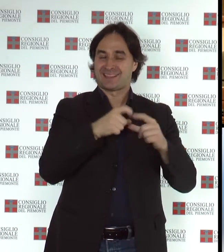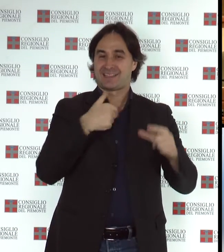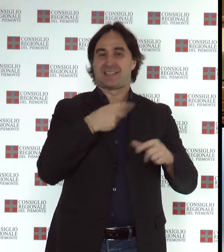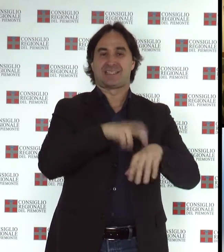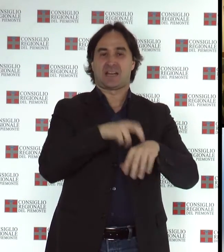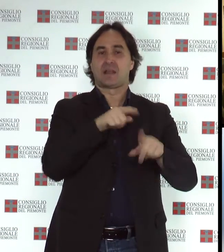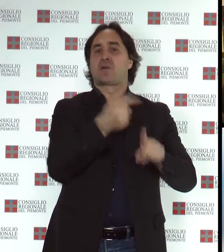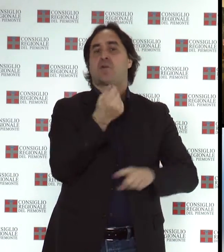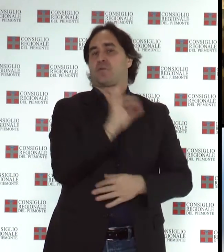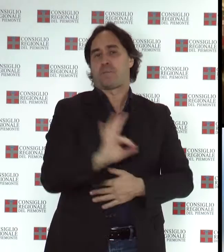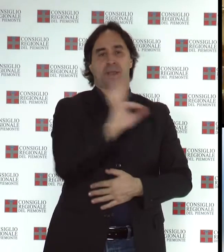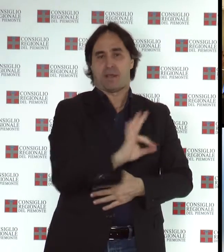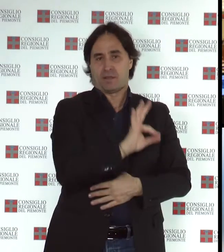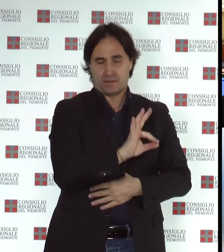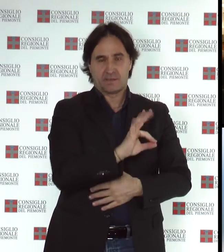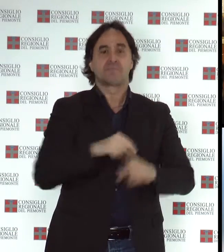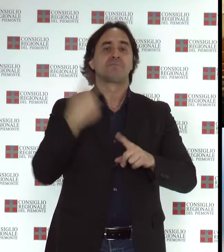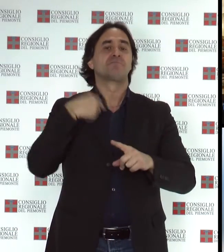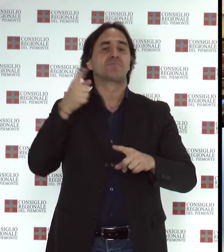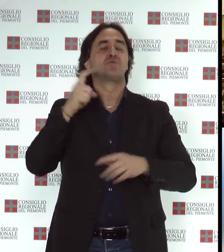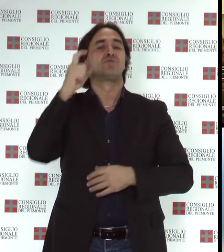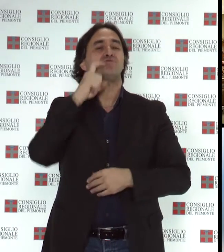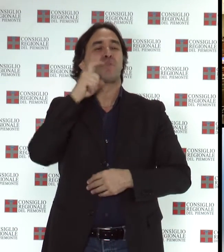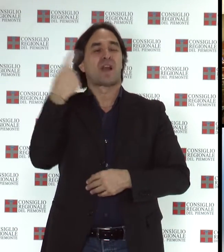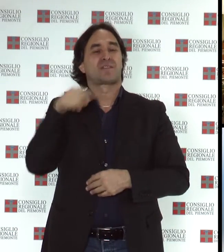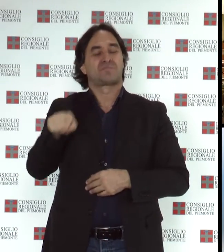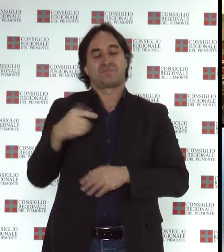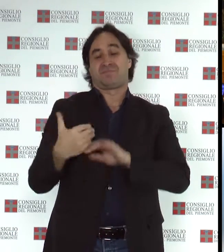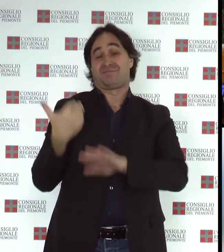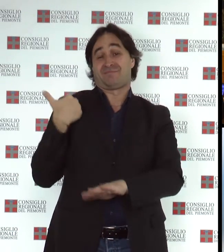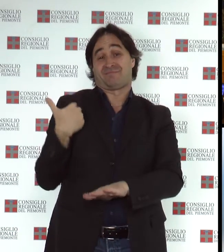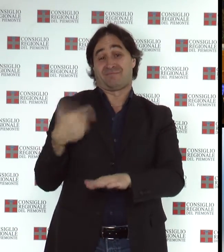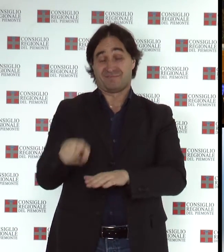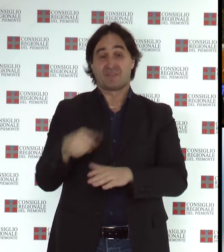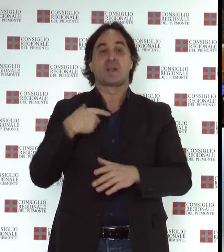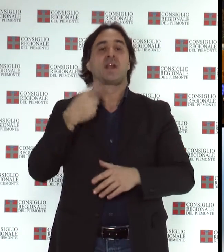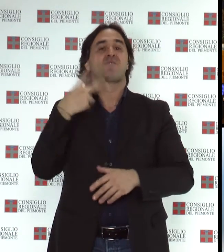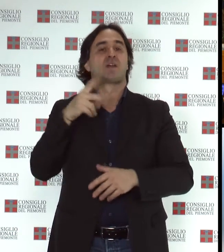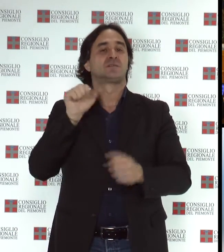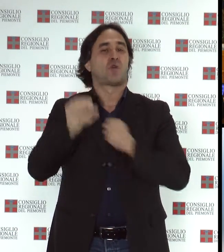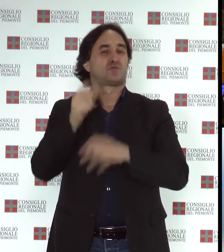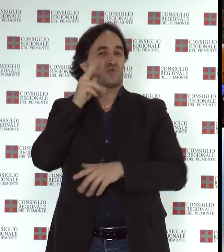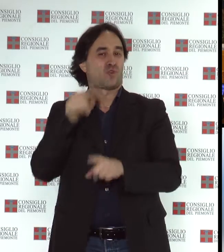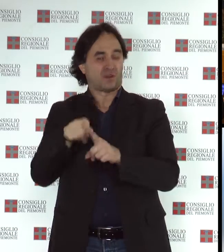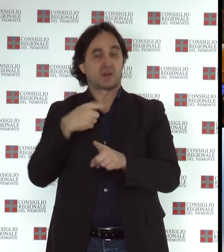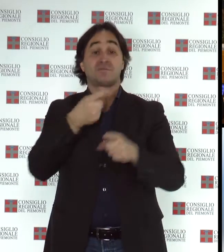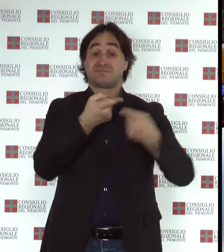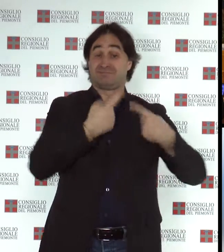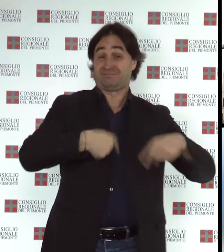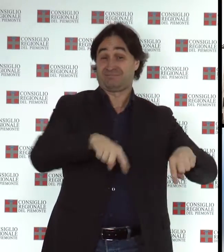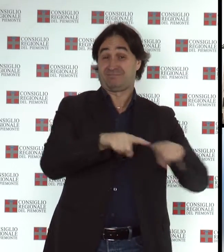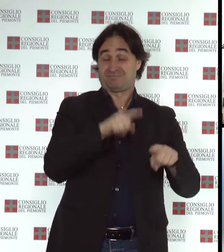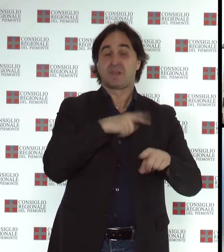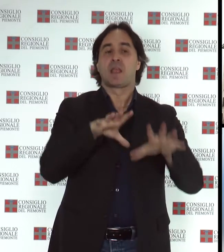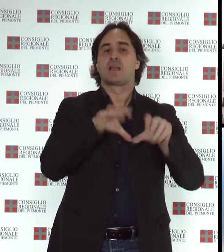stefania bazzella approvata in aula per la giornata contro la violenza sulle donne il documento impegna la giunta a garantire l'esenzione